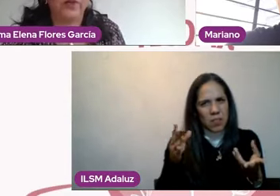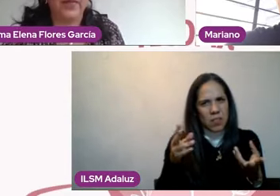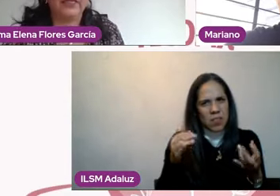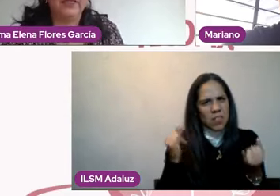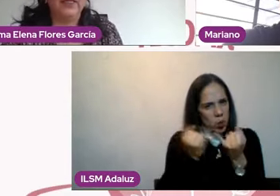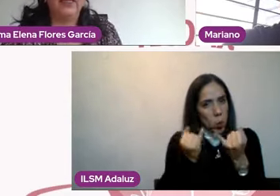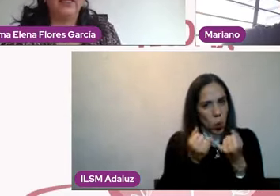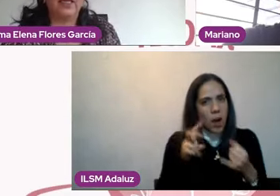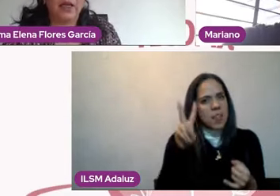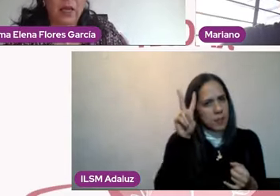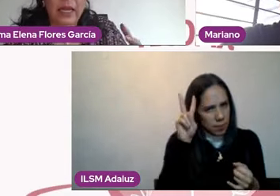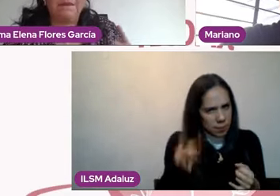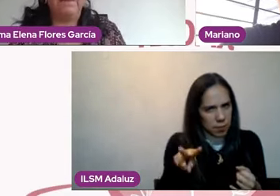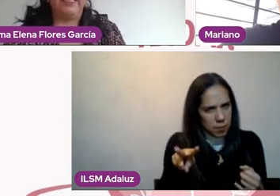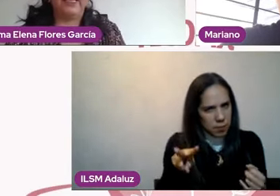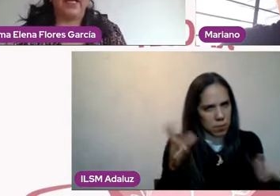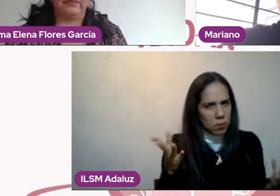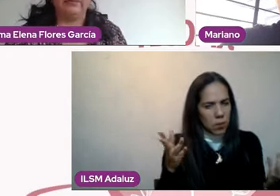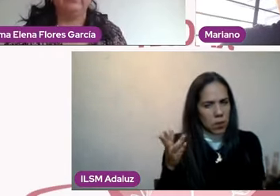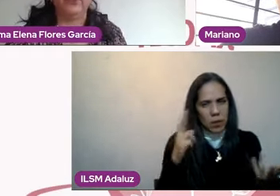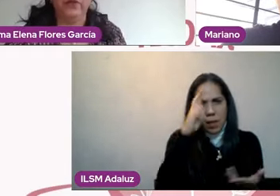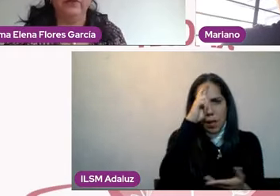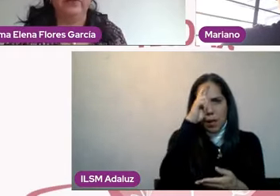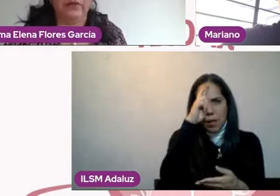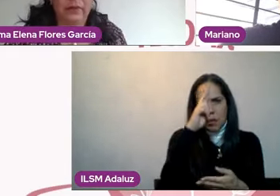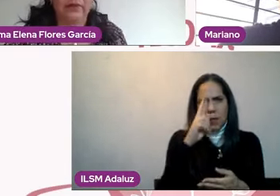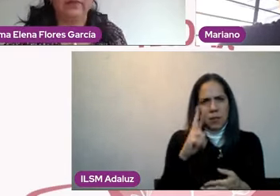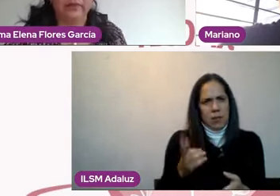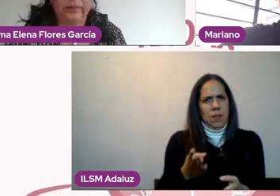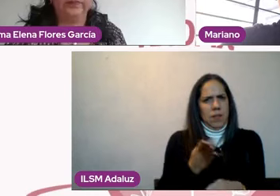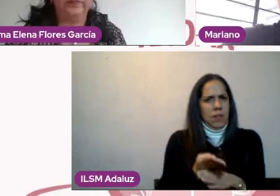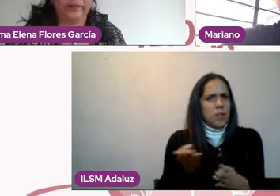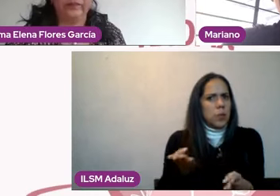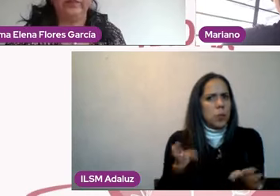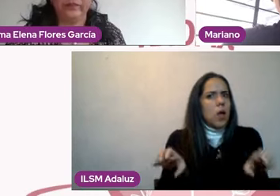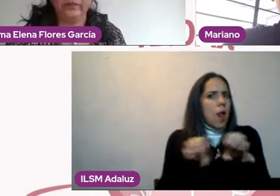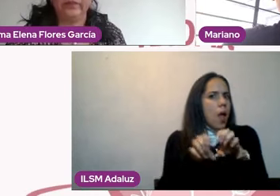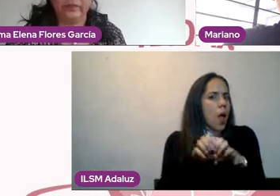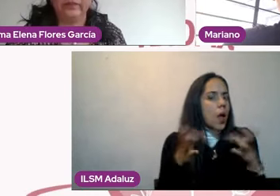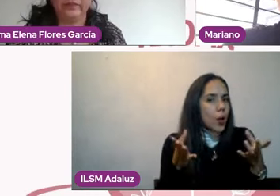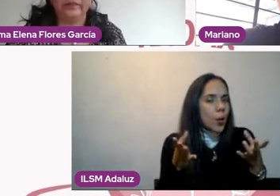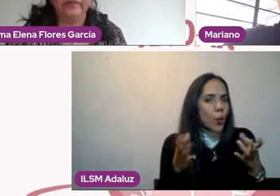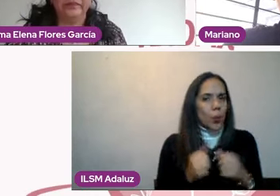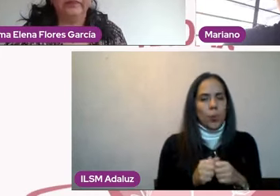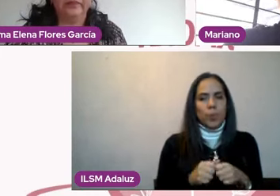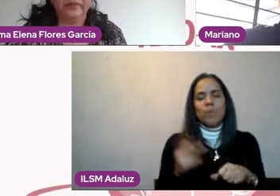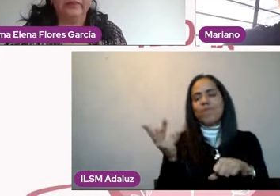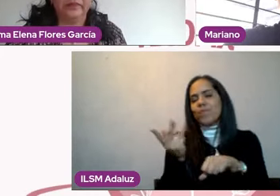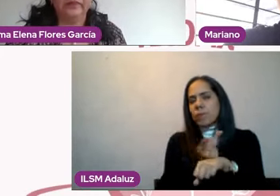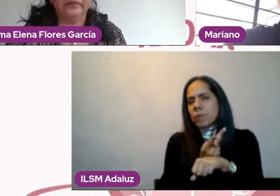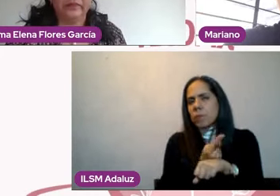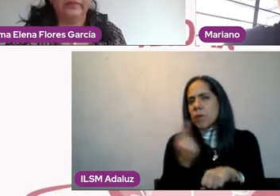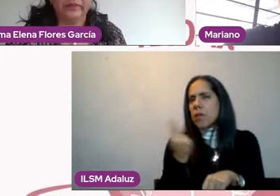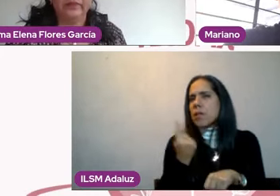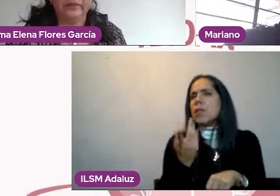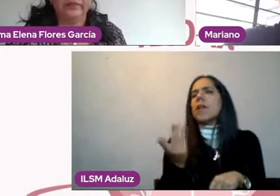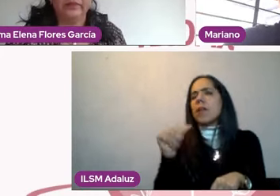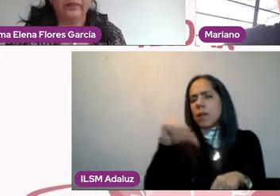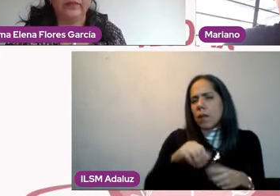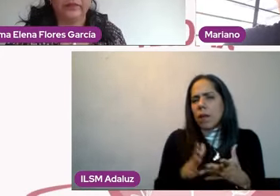un poquito más. ¿Qué implica? Lo que sucede aquí es que tenemos que preguntarnos, como decía primero,